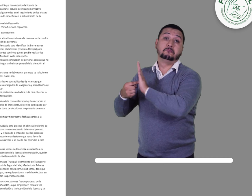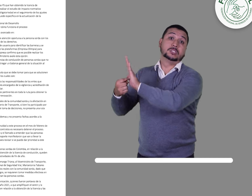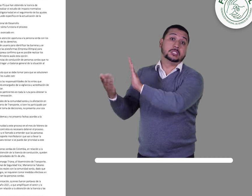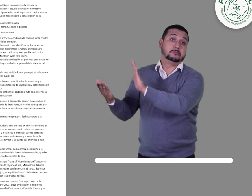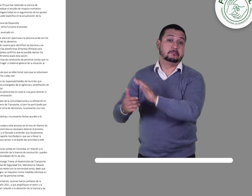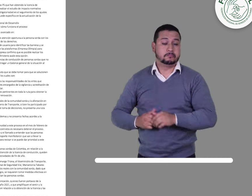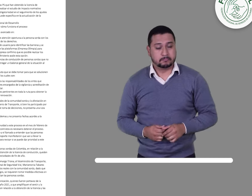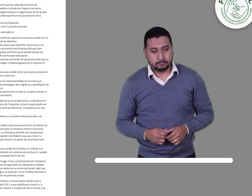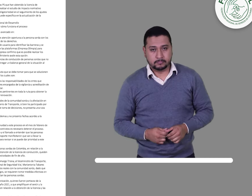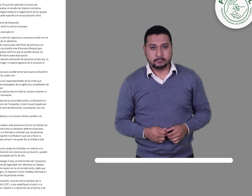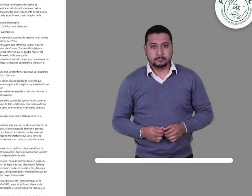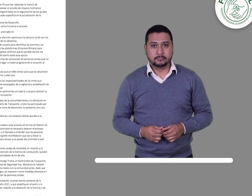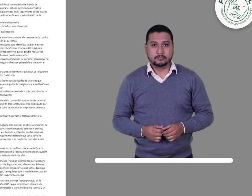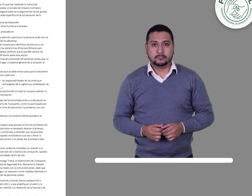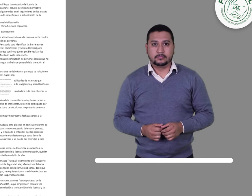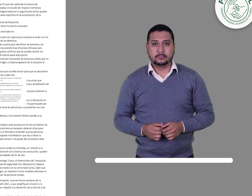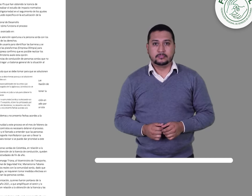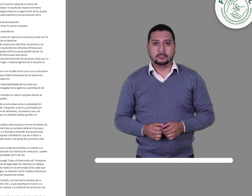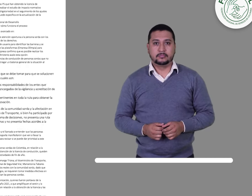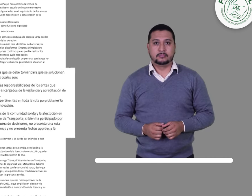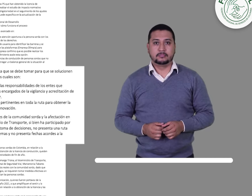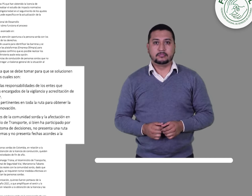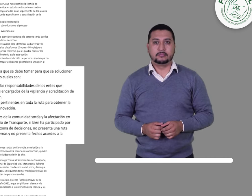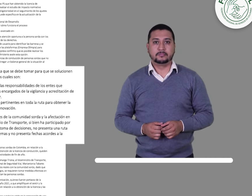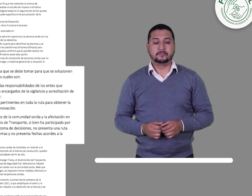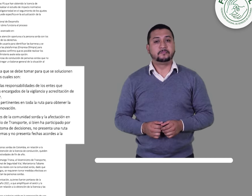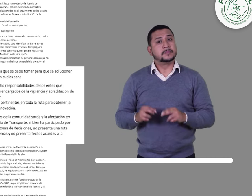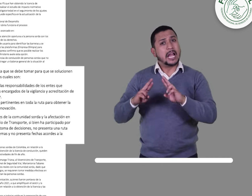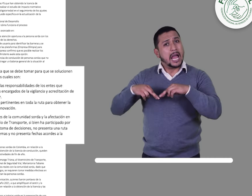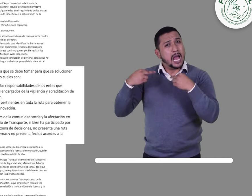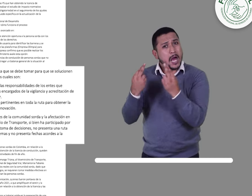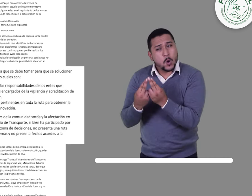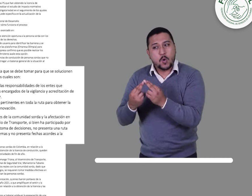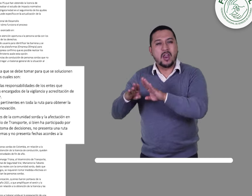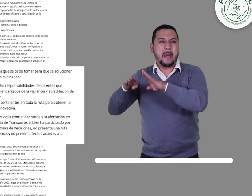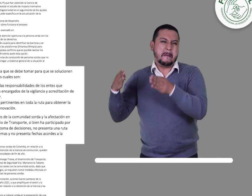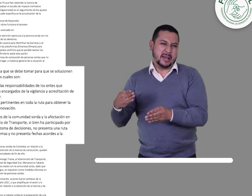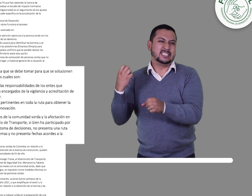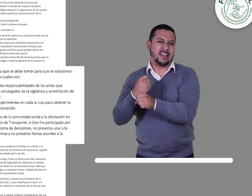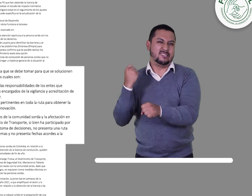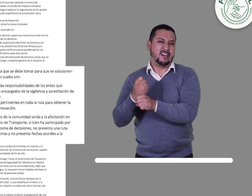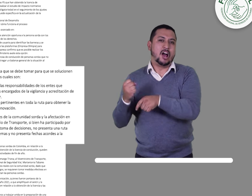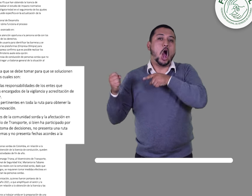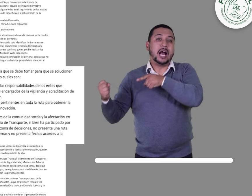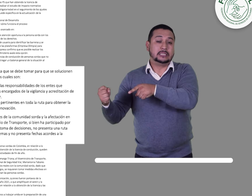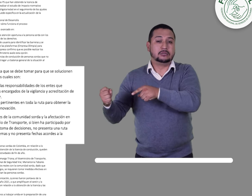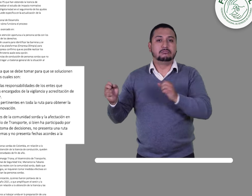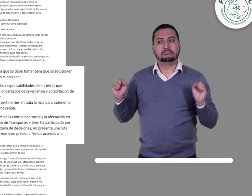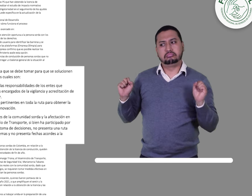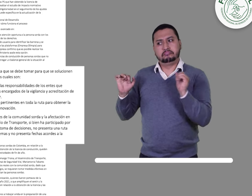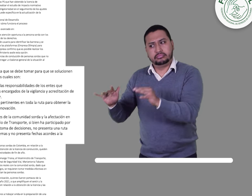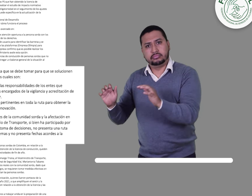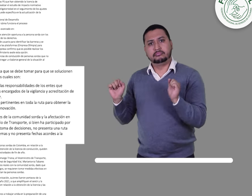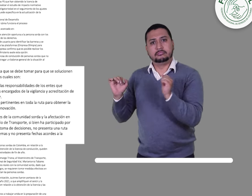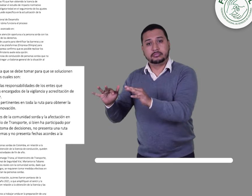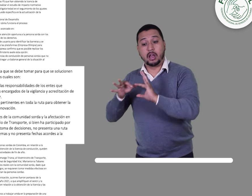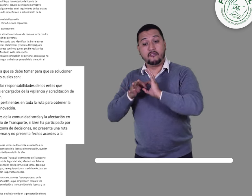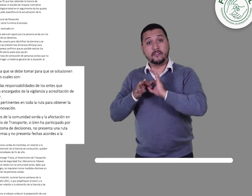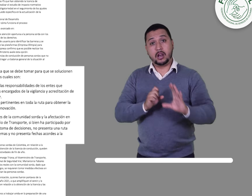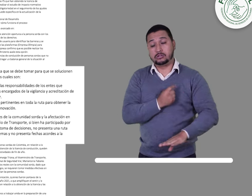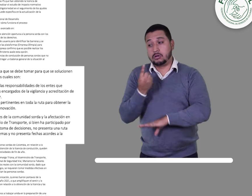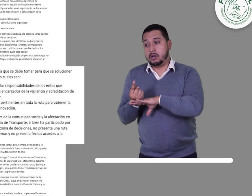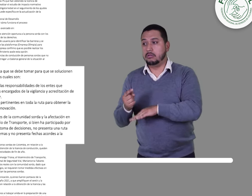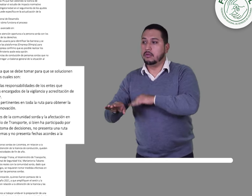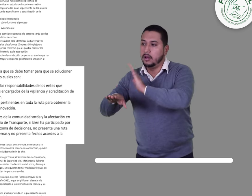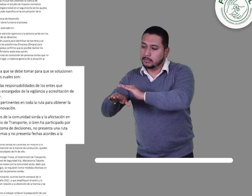En todas las mesas, FENASCOL ha insistido que es clara la ruta que se debe tomar para que se solucionen los problemas de